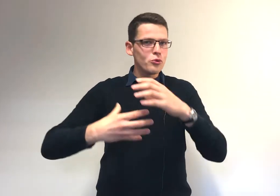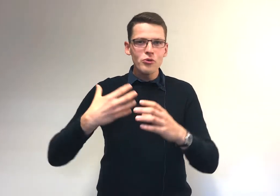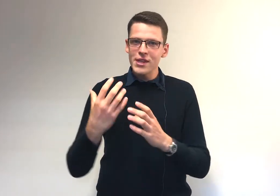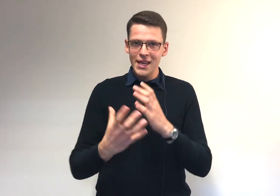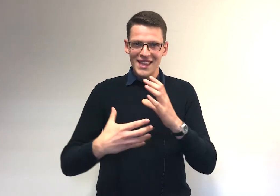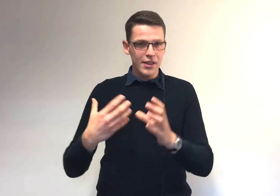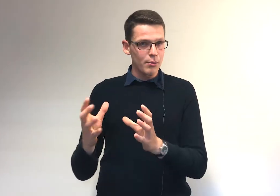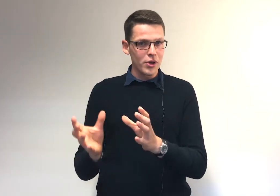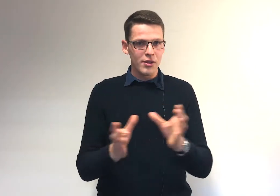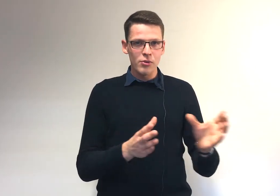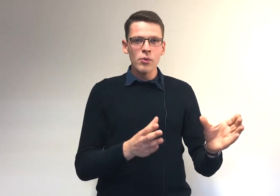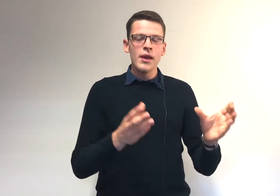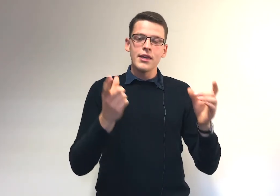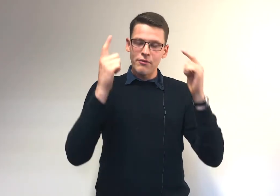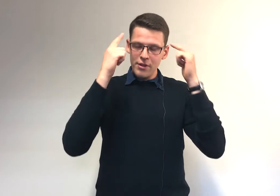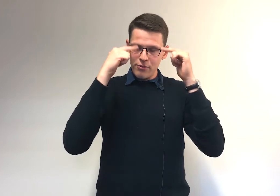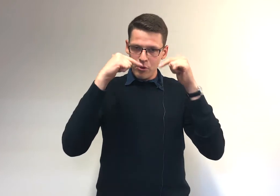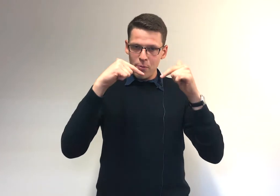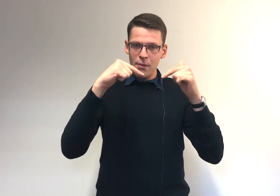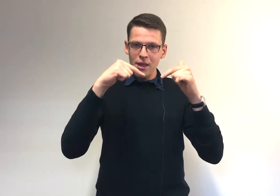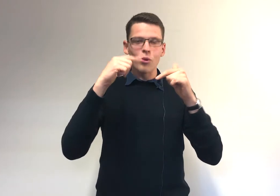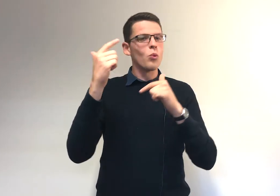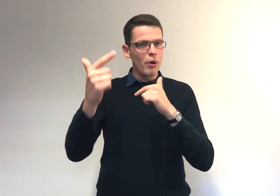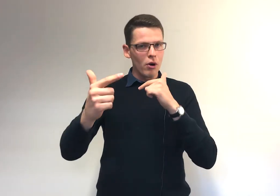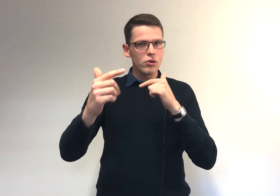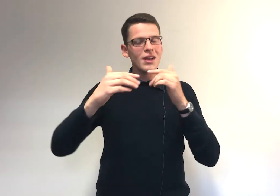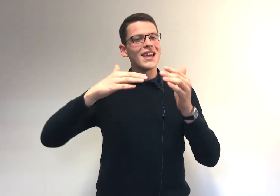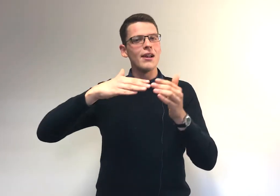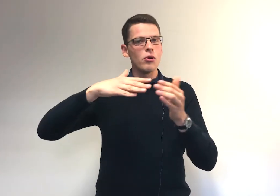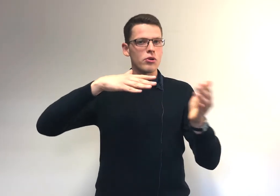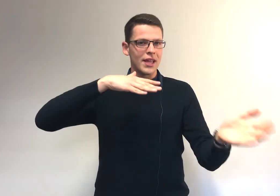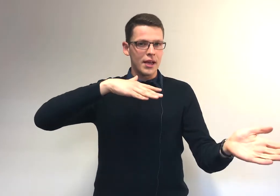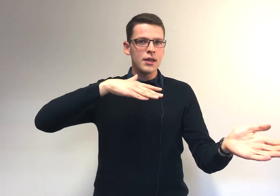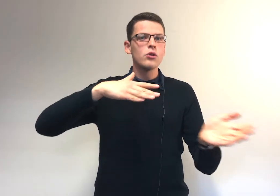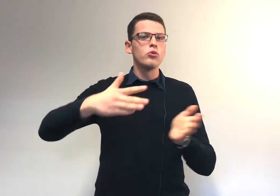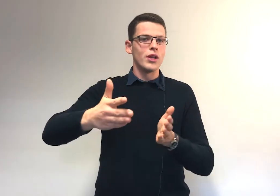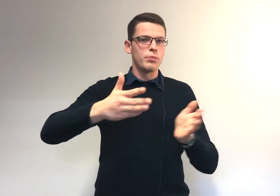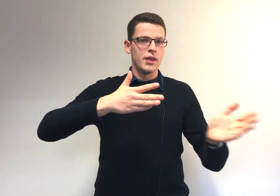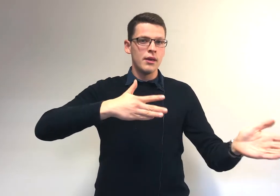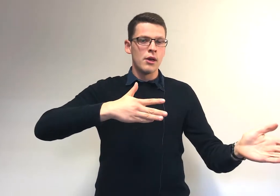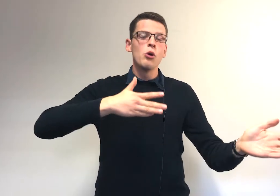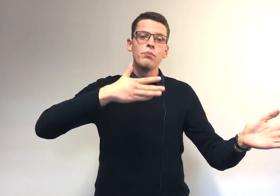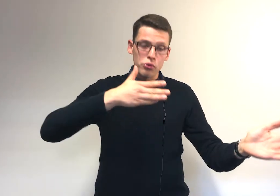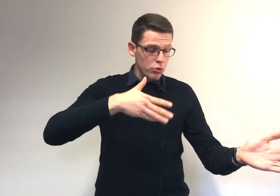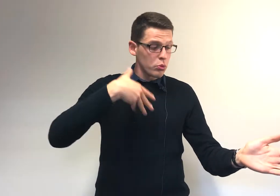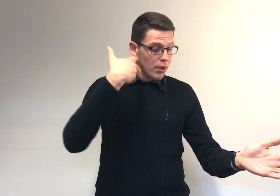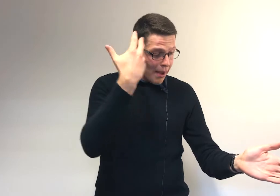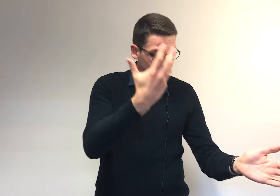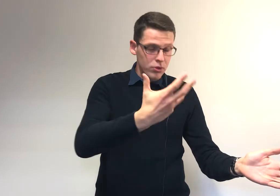toute une série d'exemples de questions, qui en fait, vont te permettre de comprendre quel angle d'attaque tu dois adopter pour appréhender